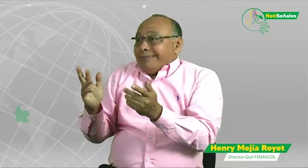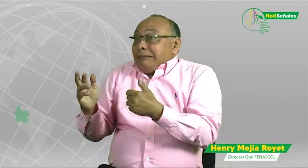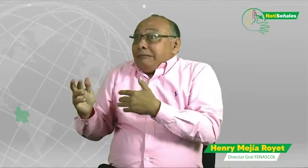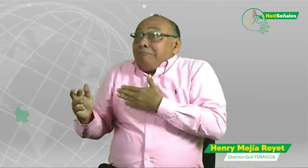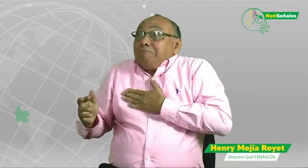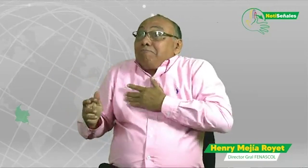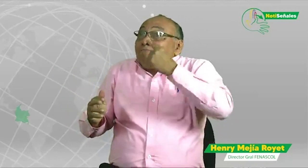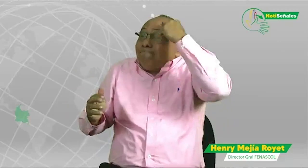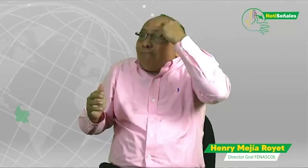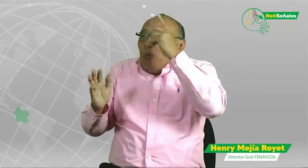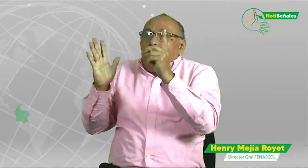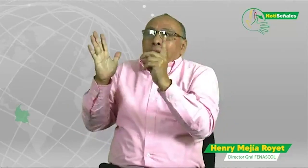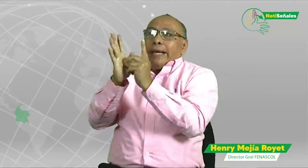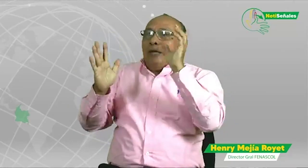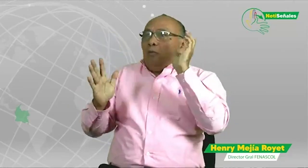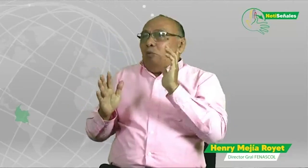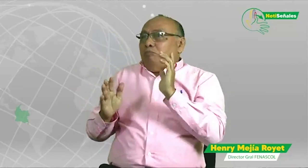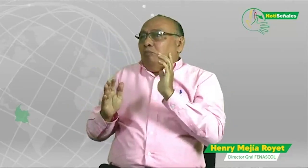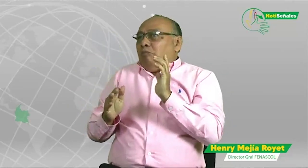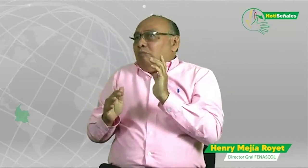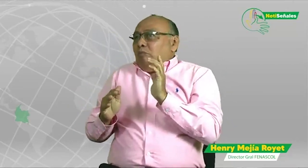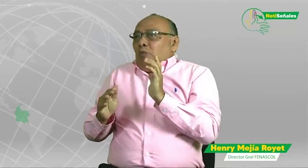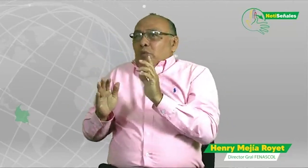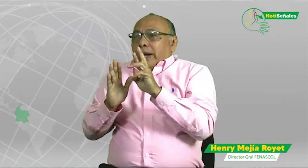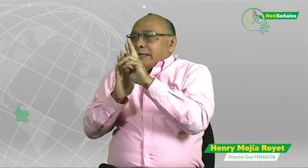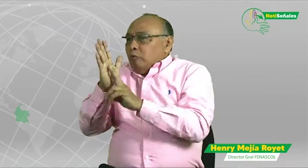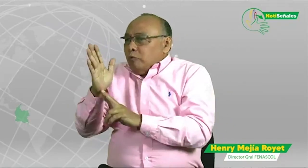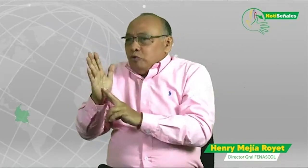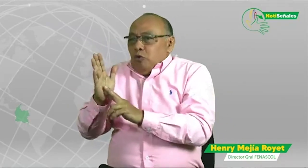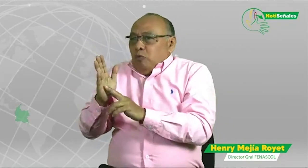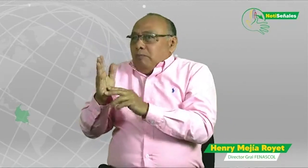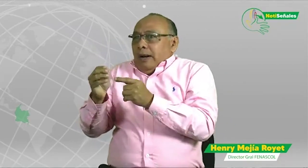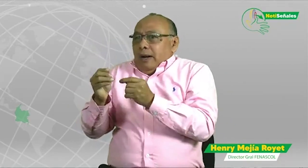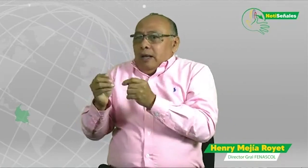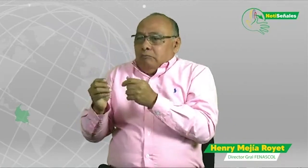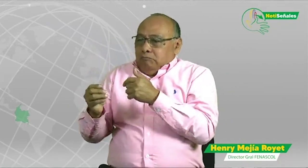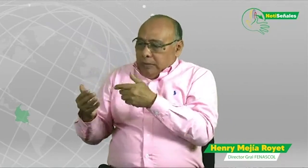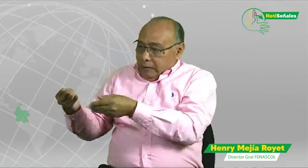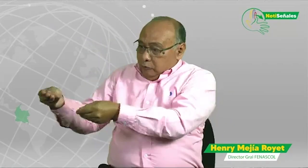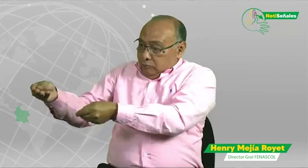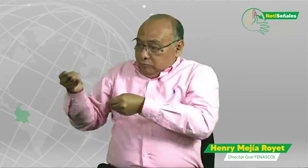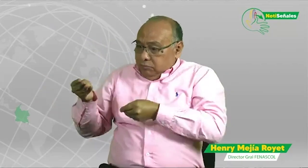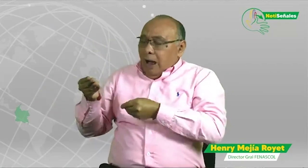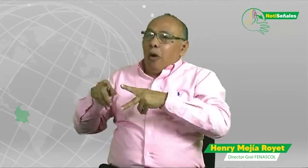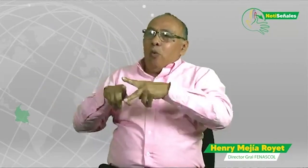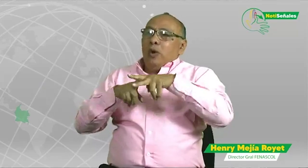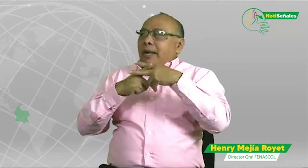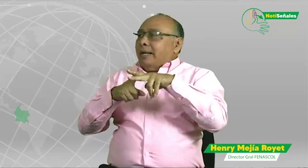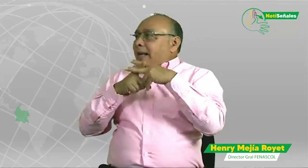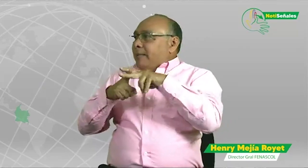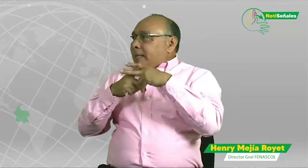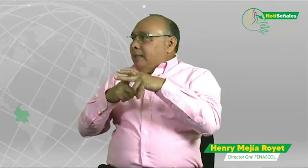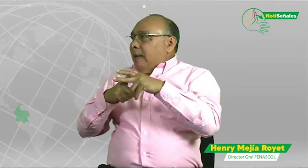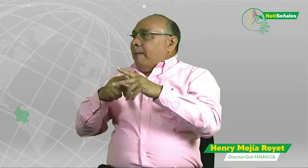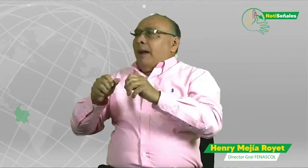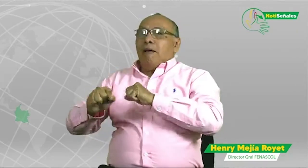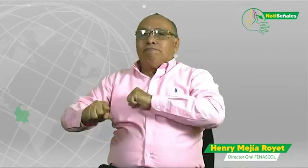esperamos también de que esto pueda ser no sé nosotros nos encantaría que fuera un decreto una resolución una